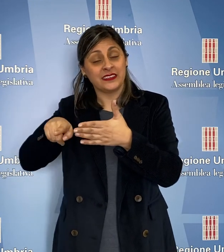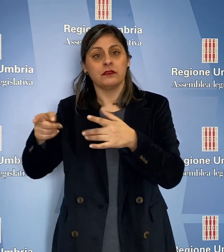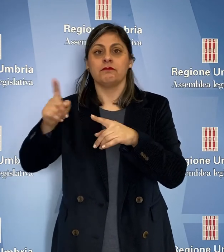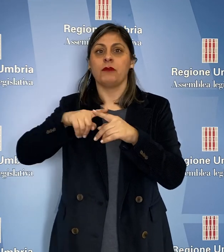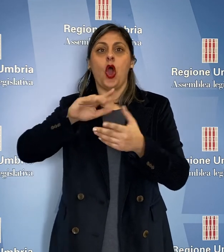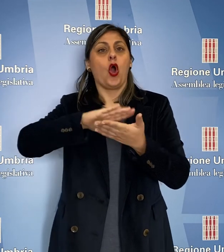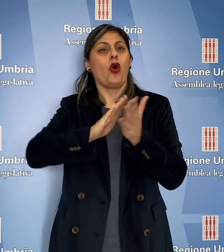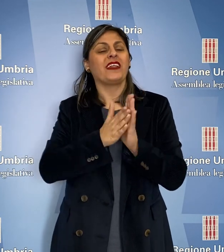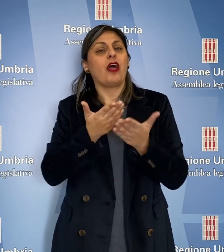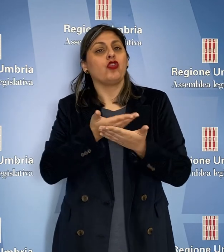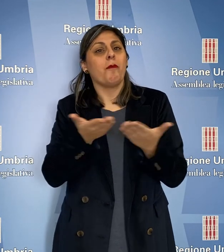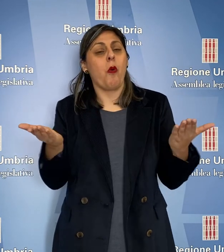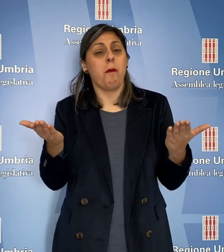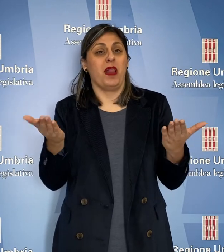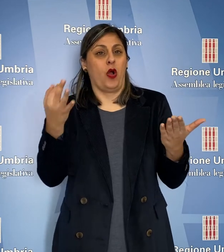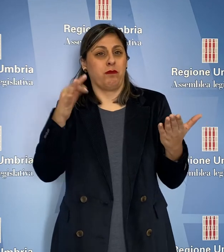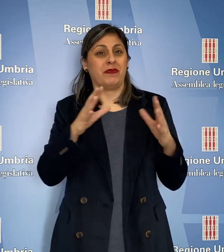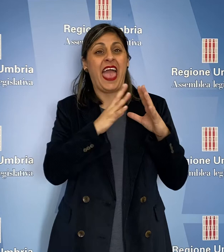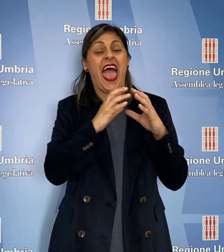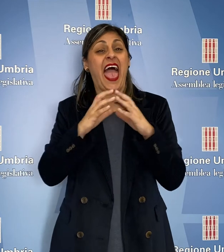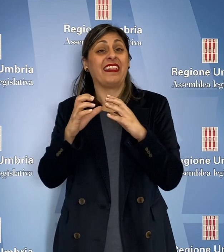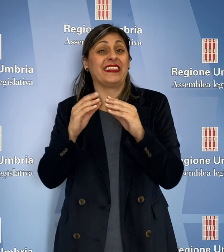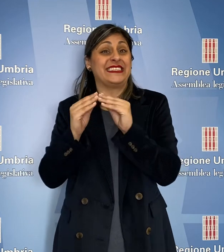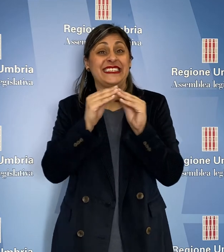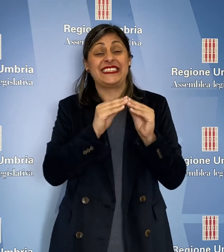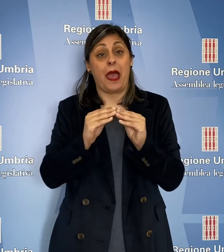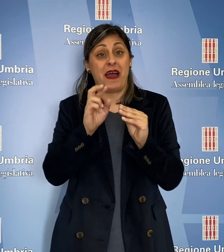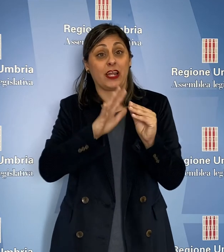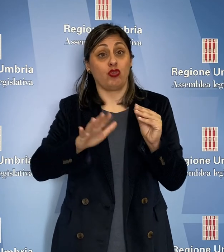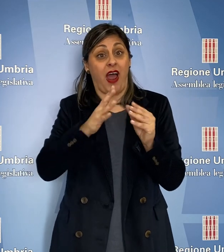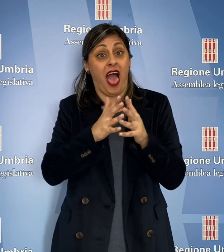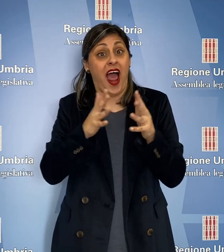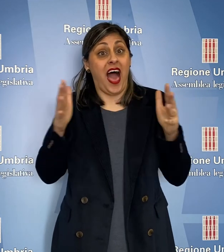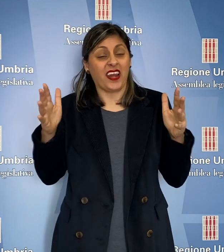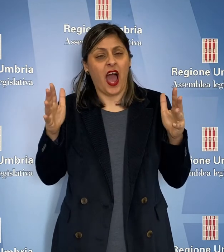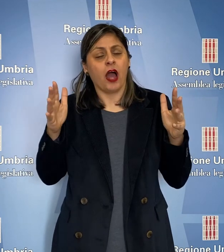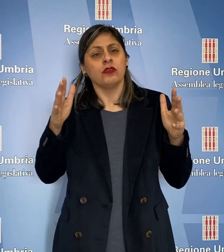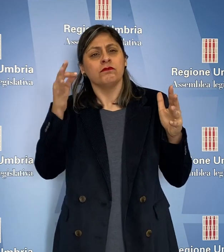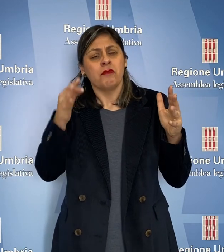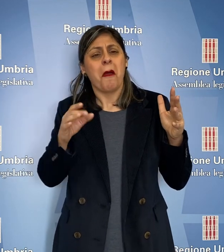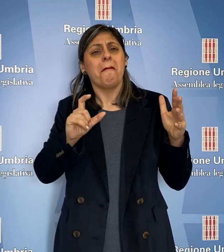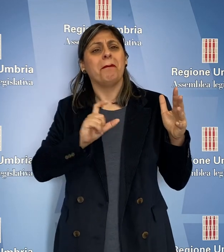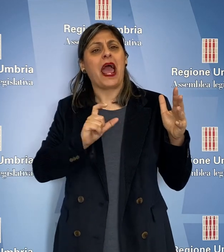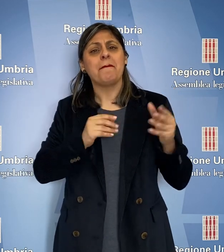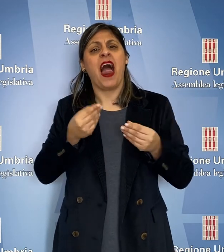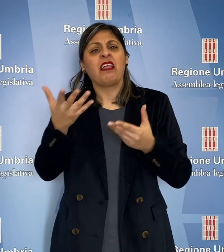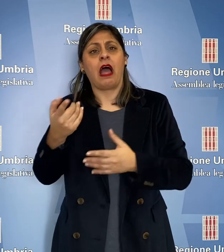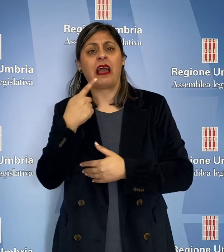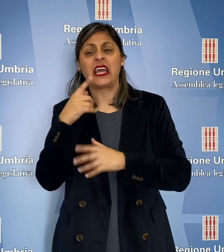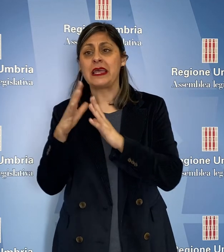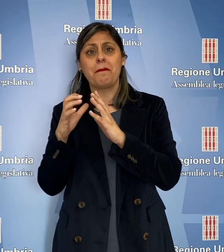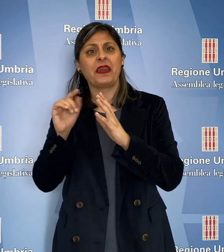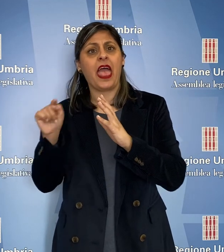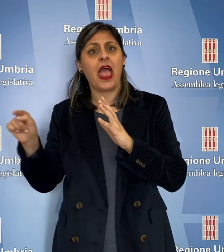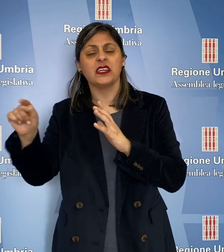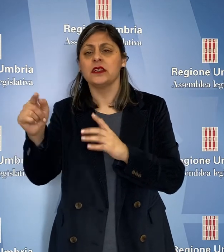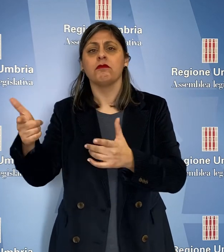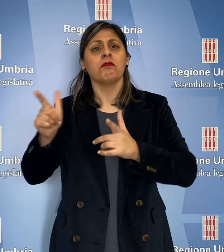prevedere nei contratti pubblici degli enti del sistema regionale allargato criteri di premialità per imprese che